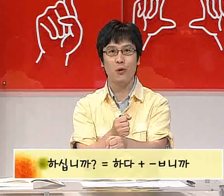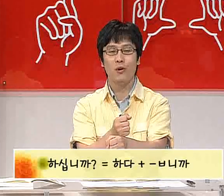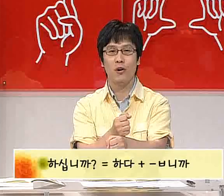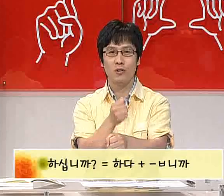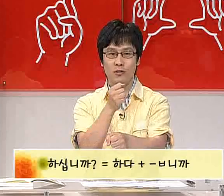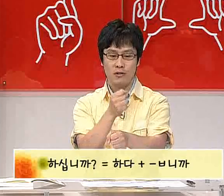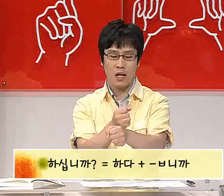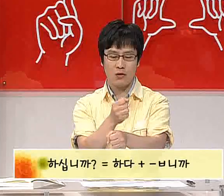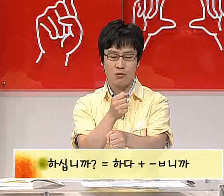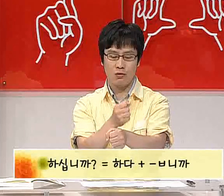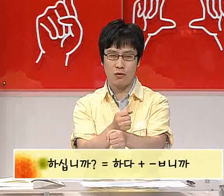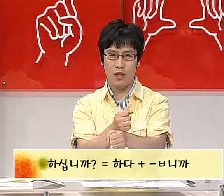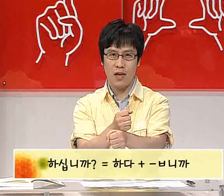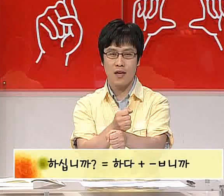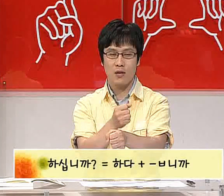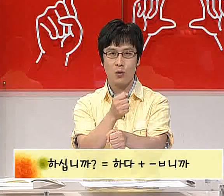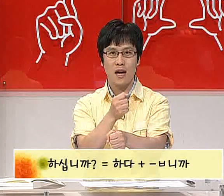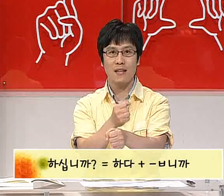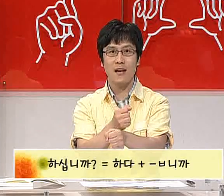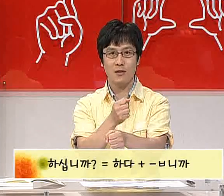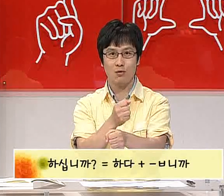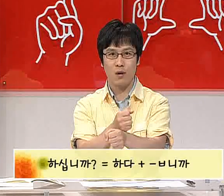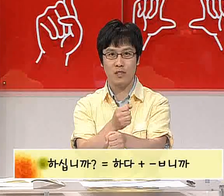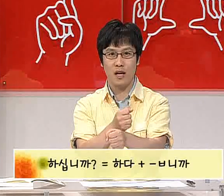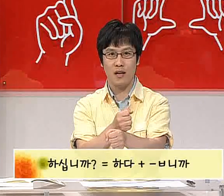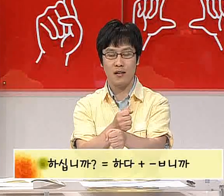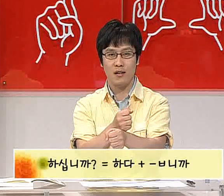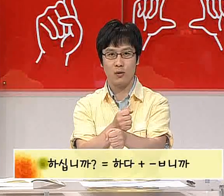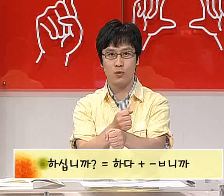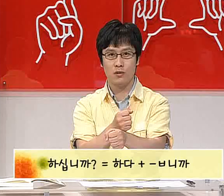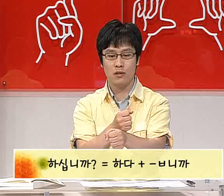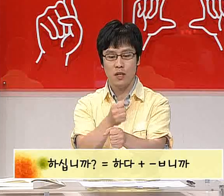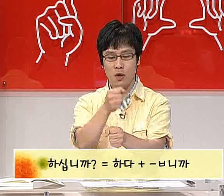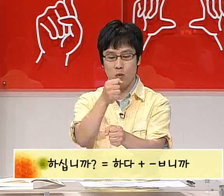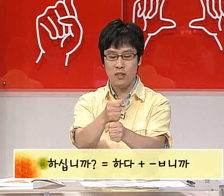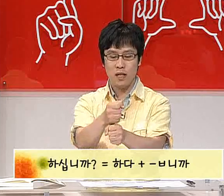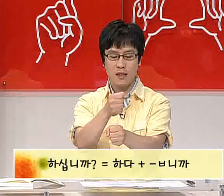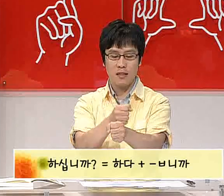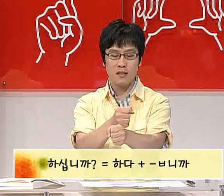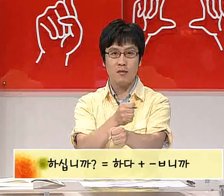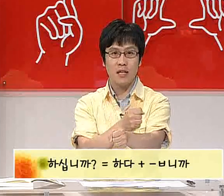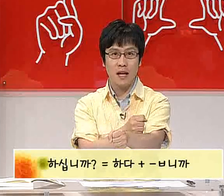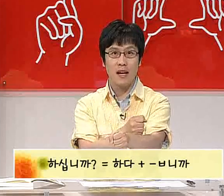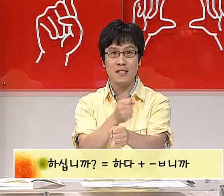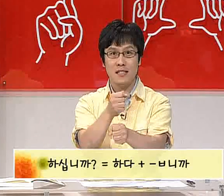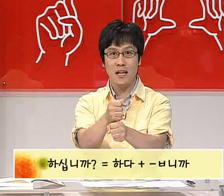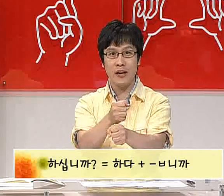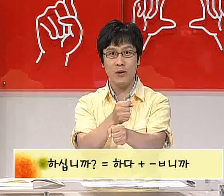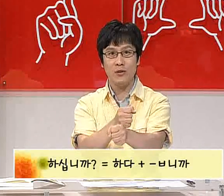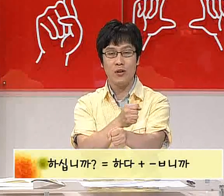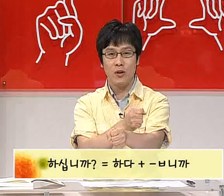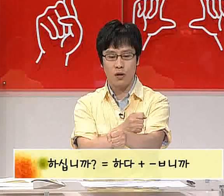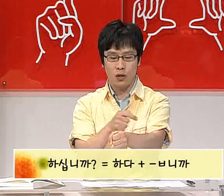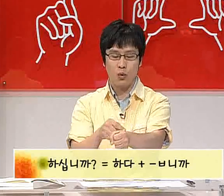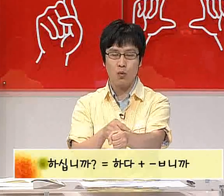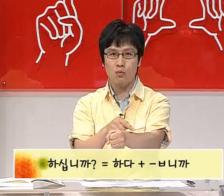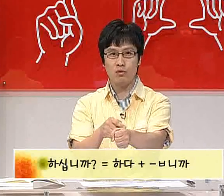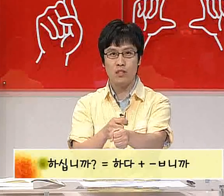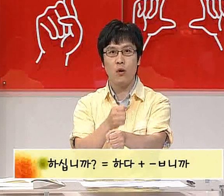때려주는 건데 이곳이 하다라는 수화입니다. 이곳은 위치에 따라서 의미가 달라지니까요. 여기 손목 부분을